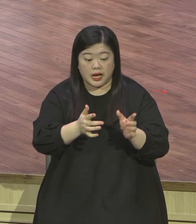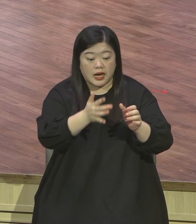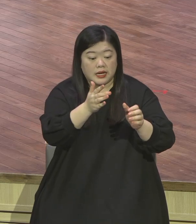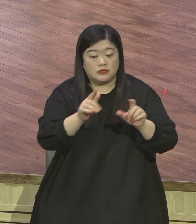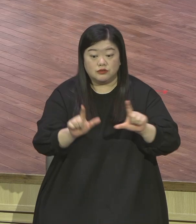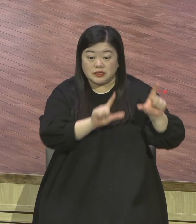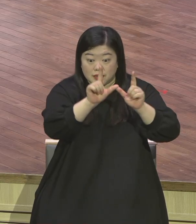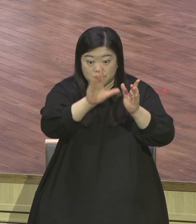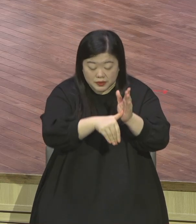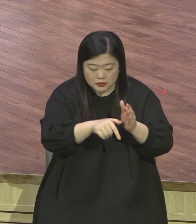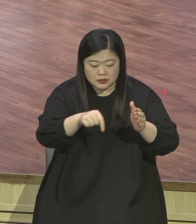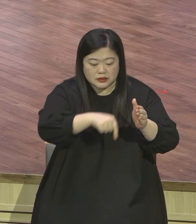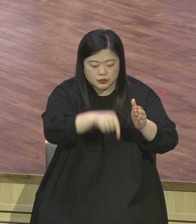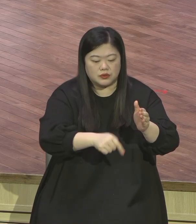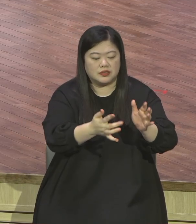그리스도를 만난 자의 모습